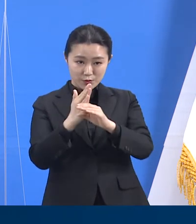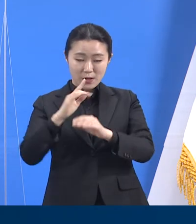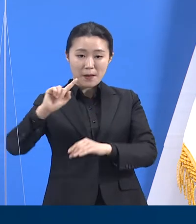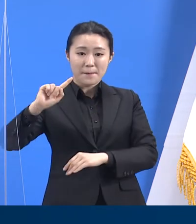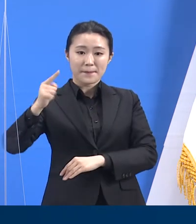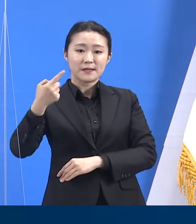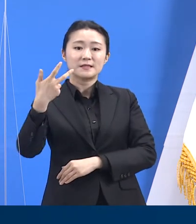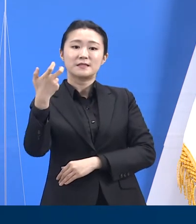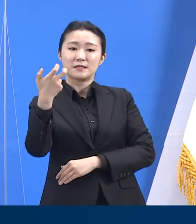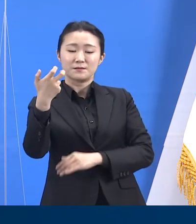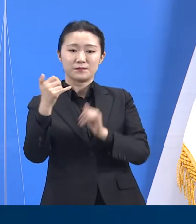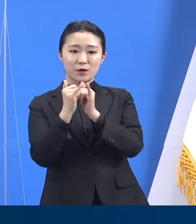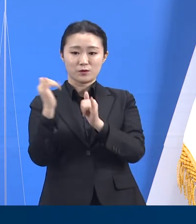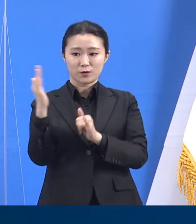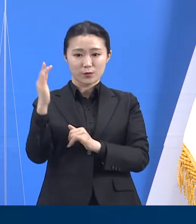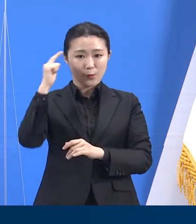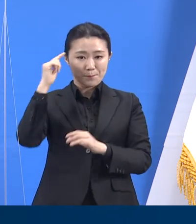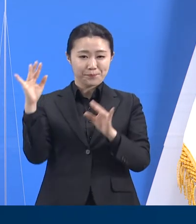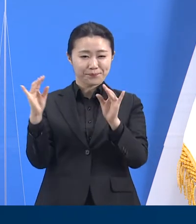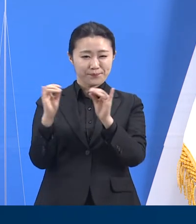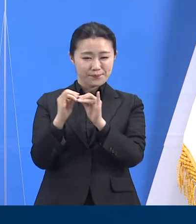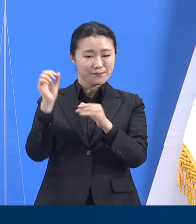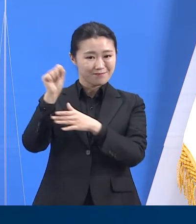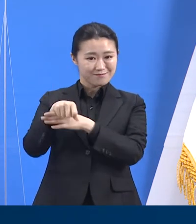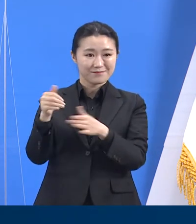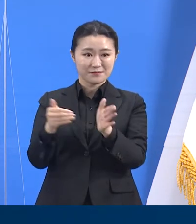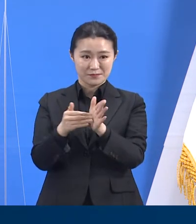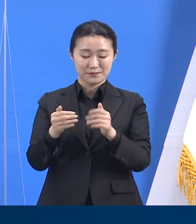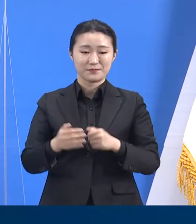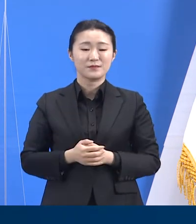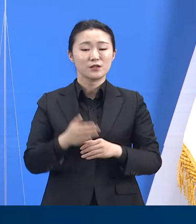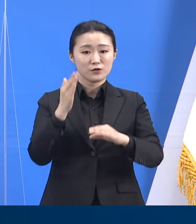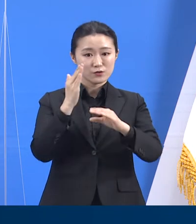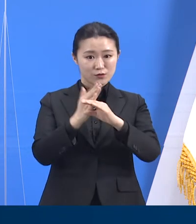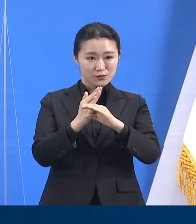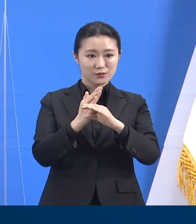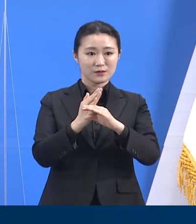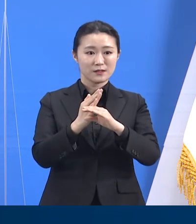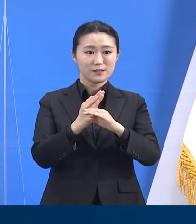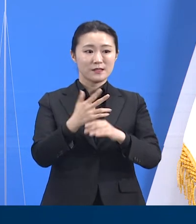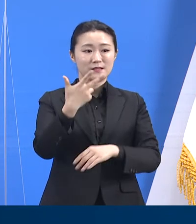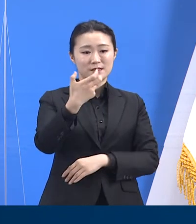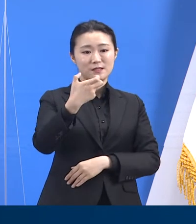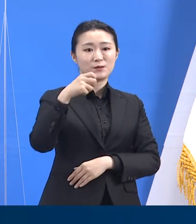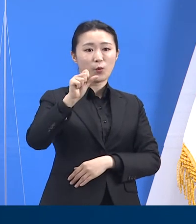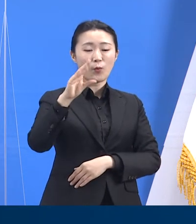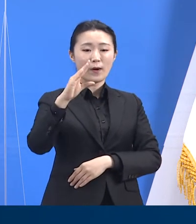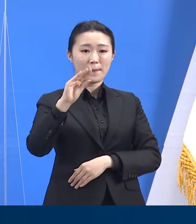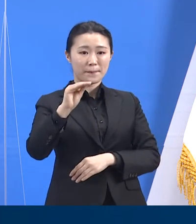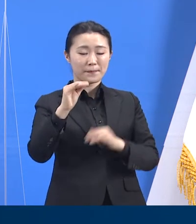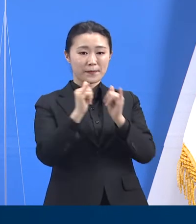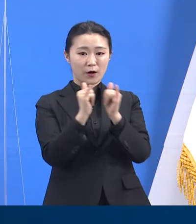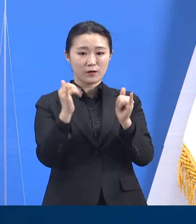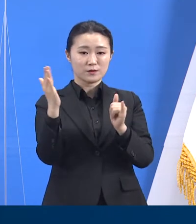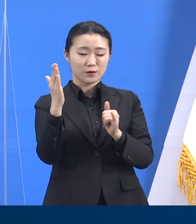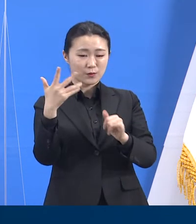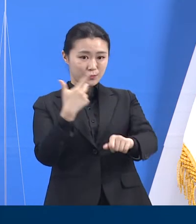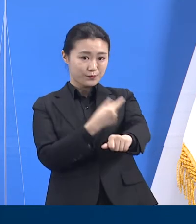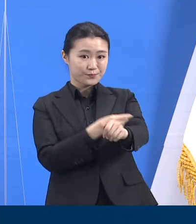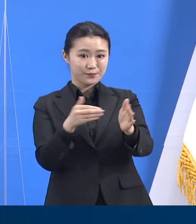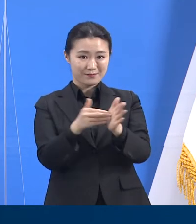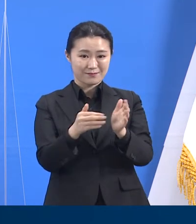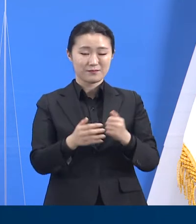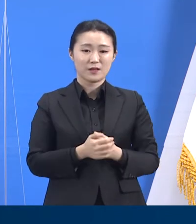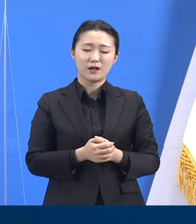동의하였고 그 중 85만 4,211명을 접종했습니다. 동의자 대비 접종률은 현재